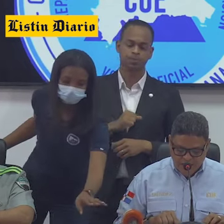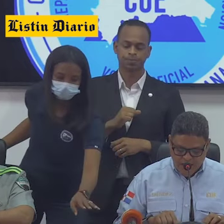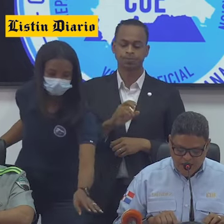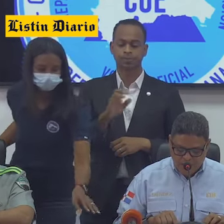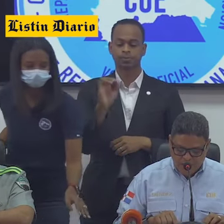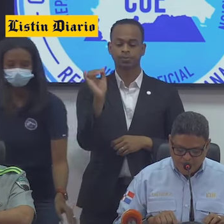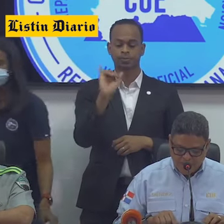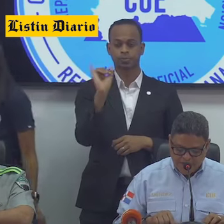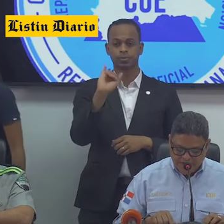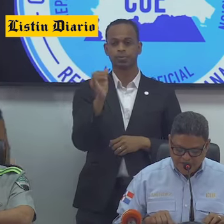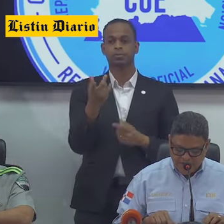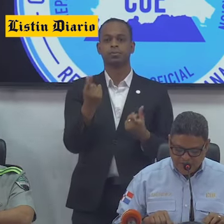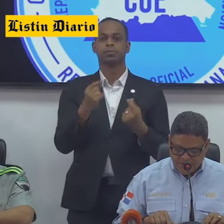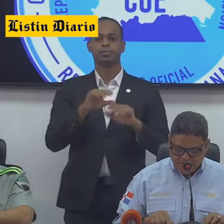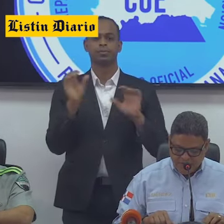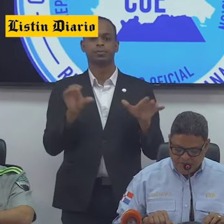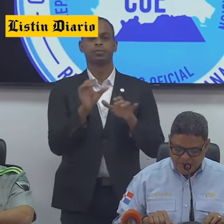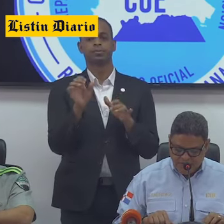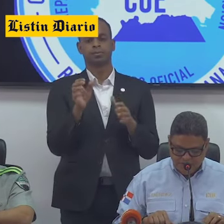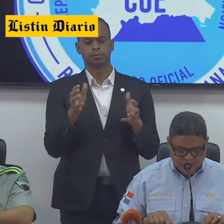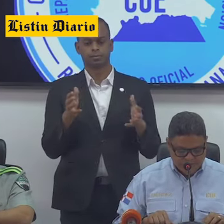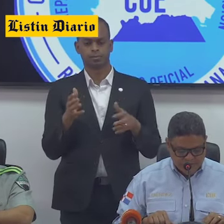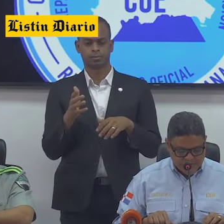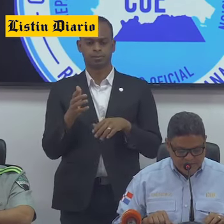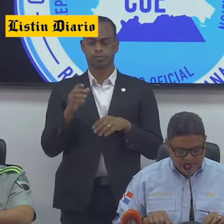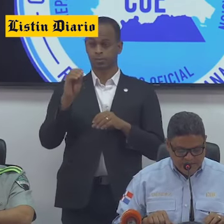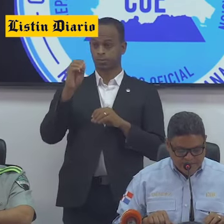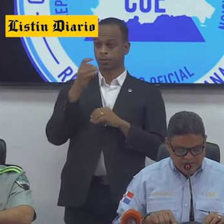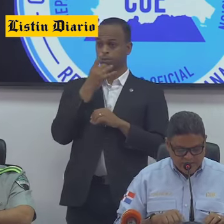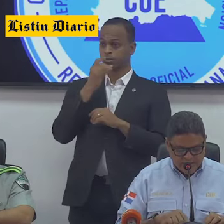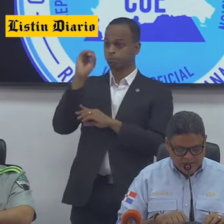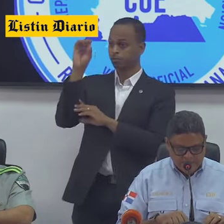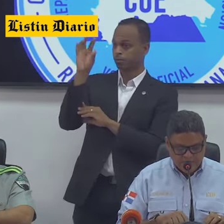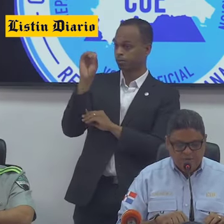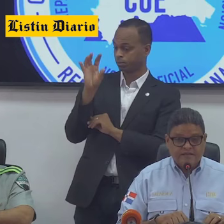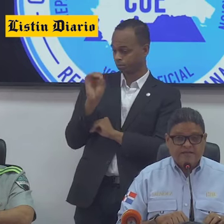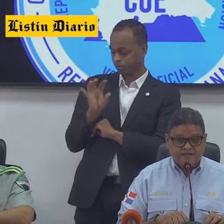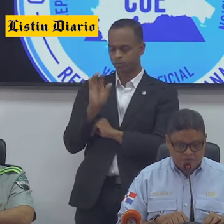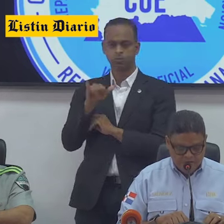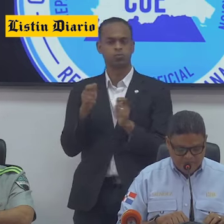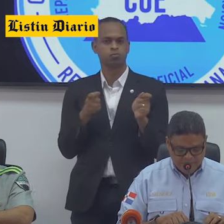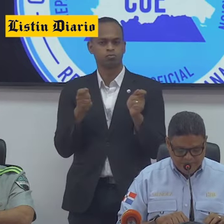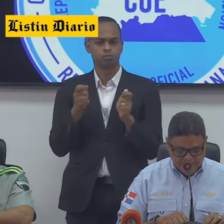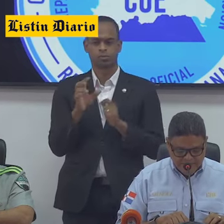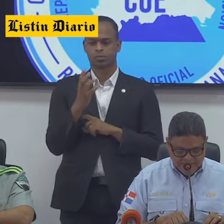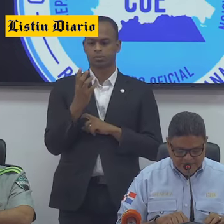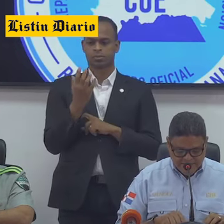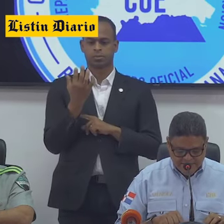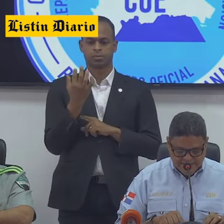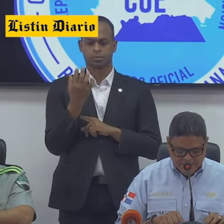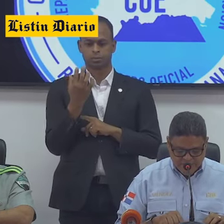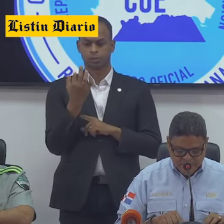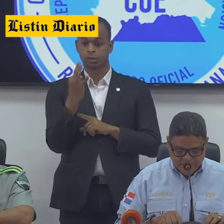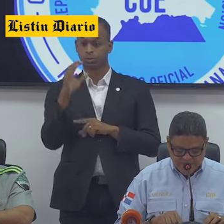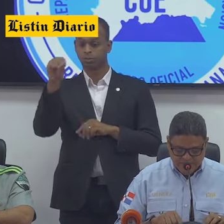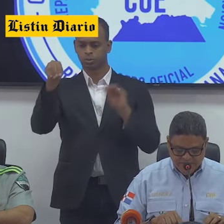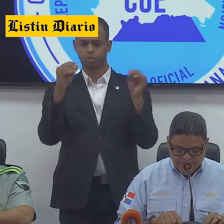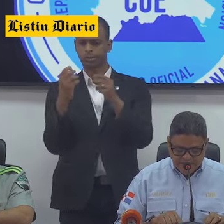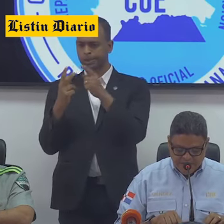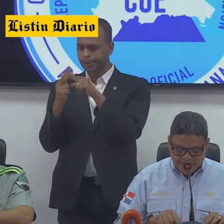procedió a la optimización de los tiempos semafóricos y gestión del tránsito en 19 de estas intersecciones.